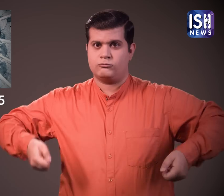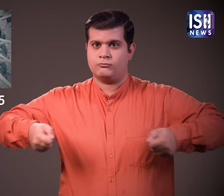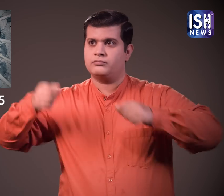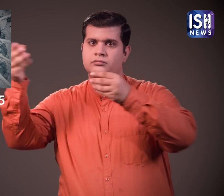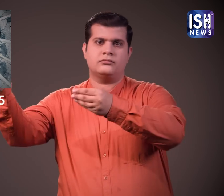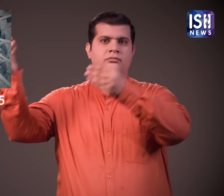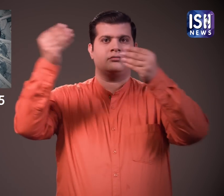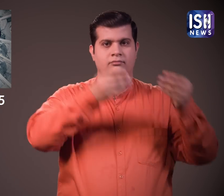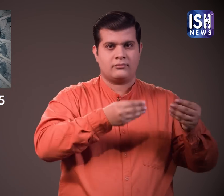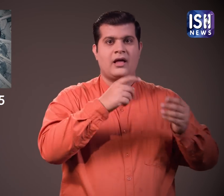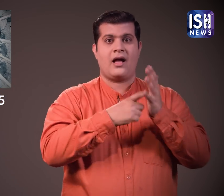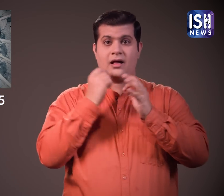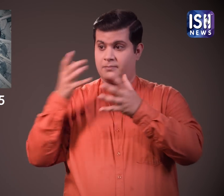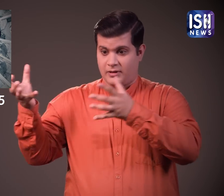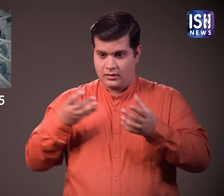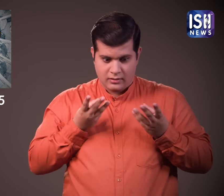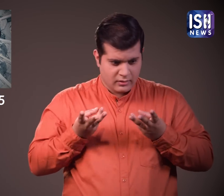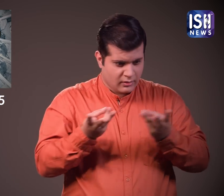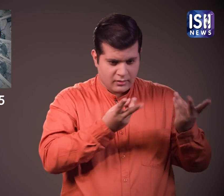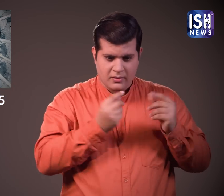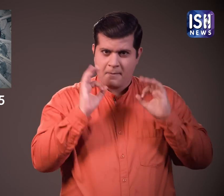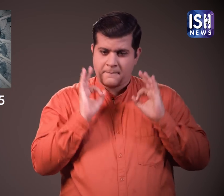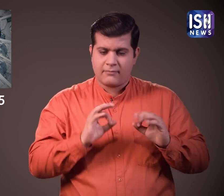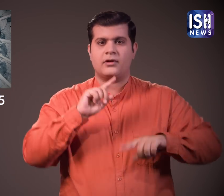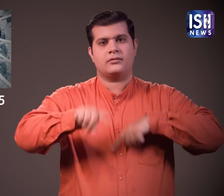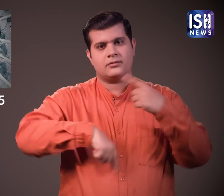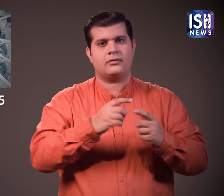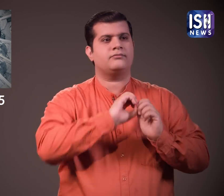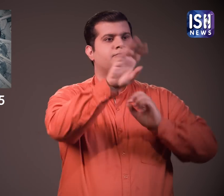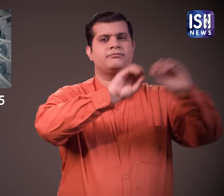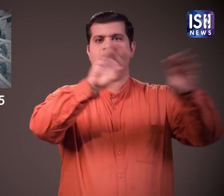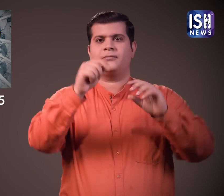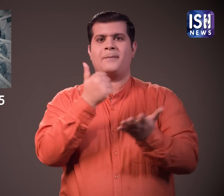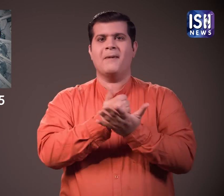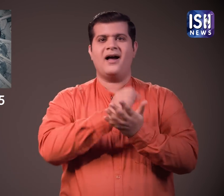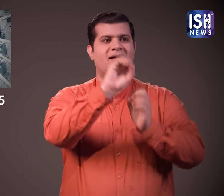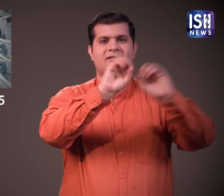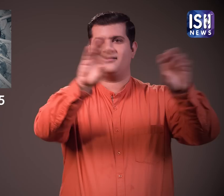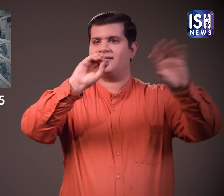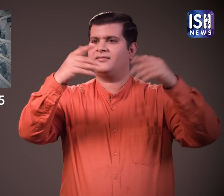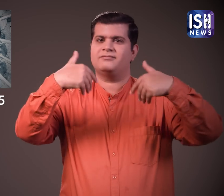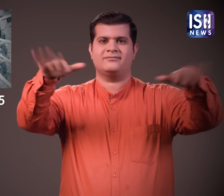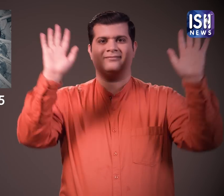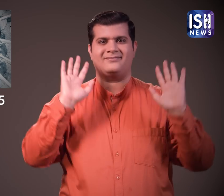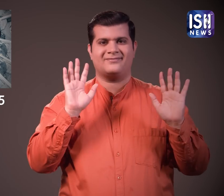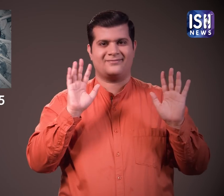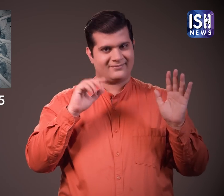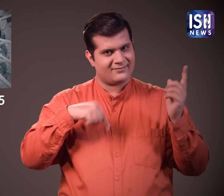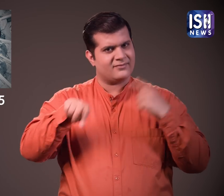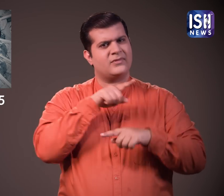RBI को सौप दिया जाता है जो बाद में इसे सभी बैंकों में वित्रित कर देते हैं इन सब